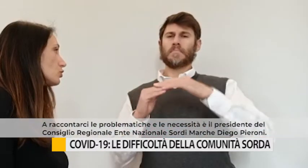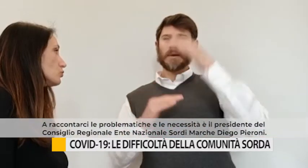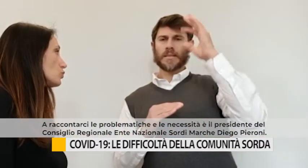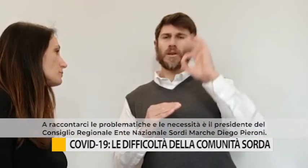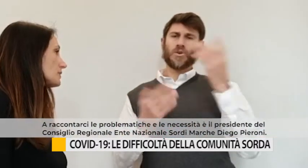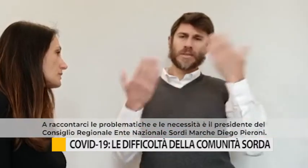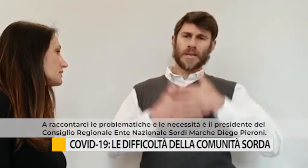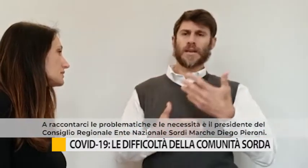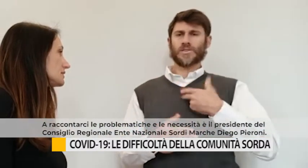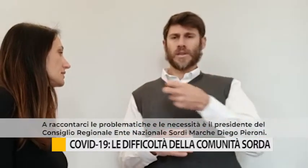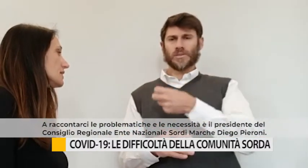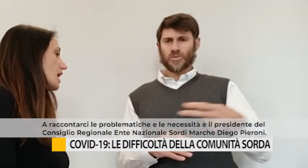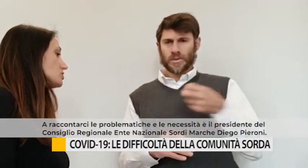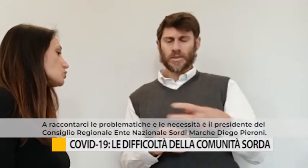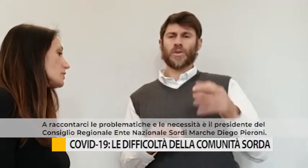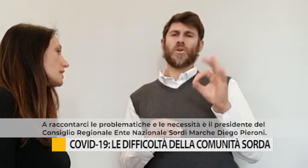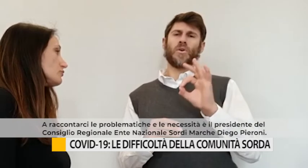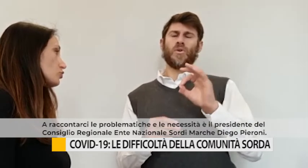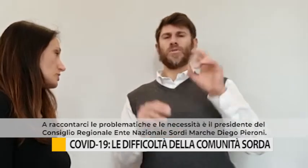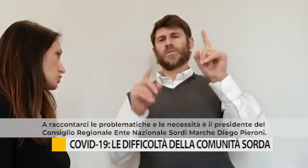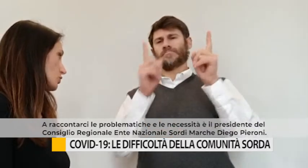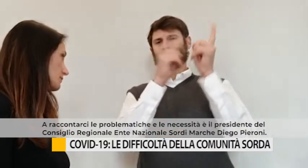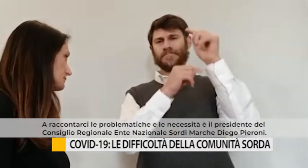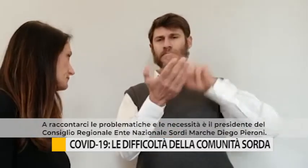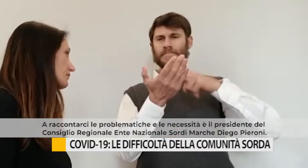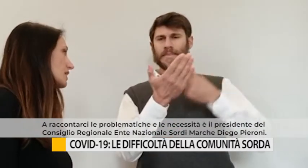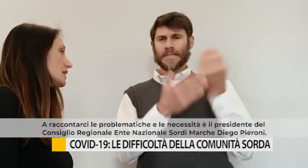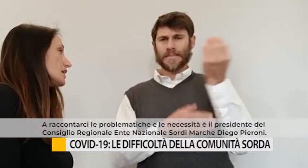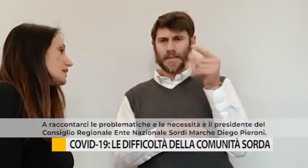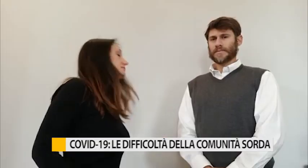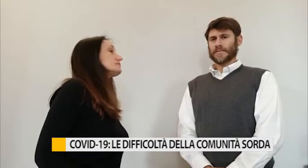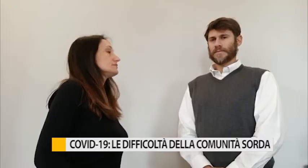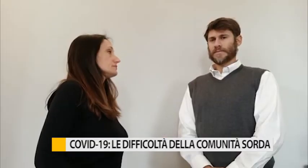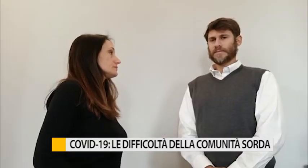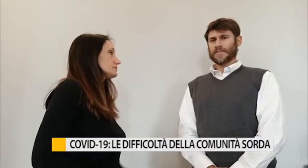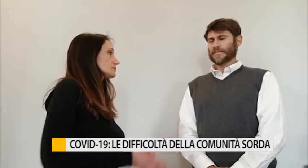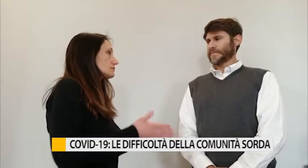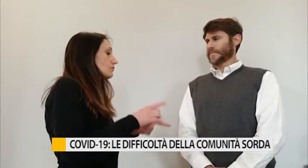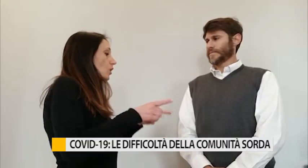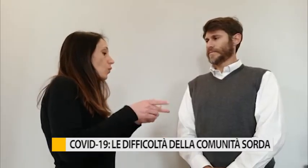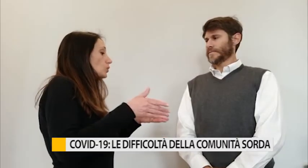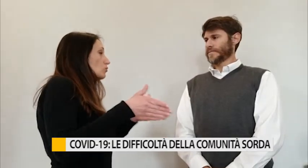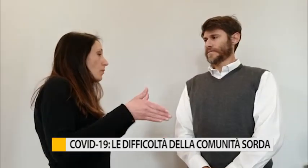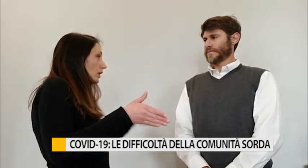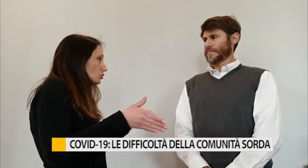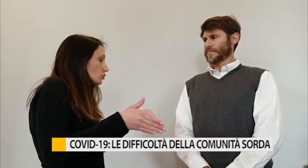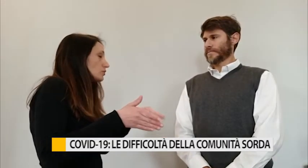regionale ENS-Marche, ovvero l'ente nazionale sordi, Diego Pieroni. Quali sono le difficoltà che sta affrontando la